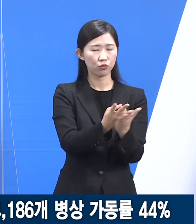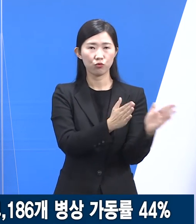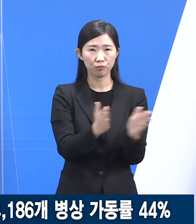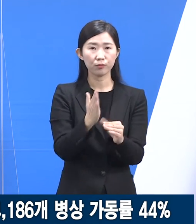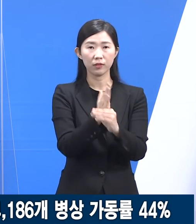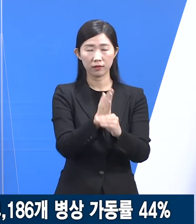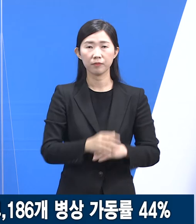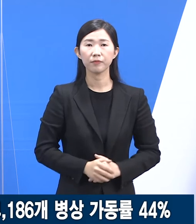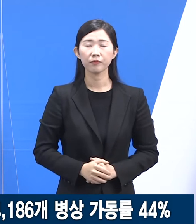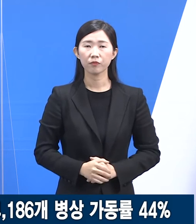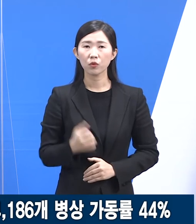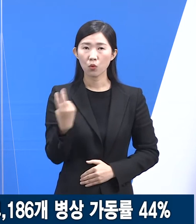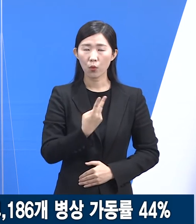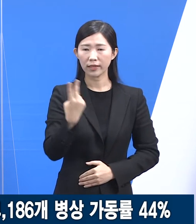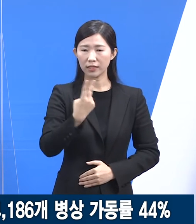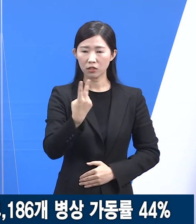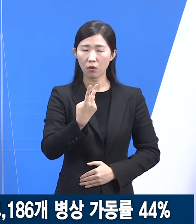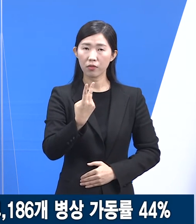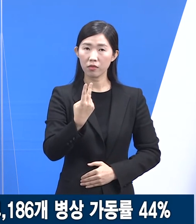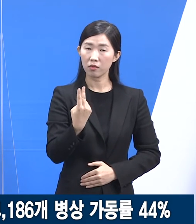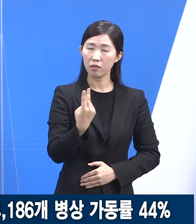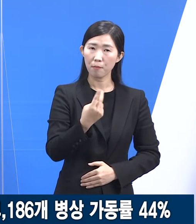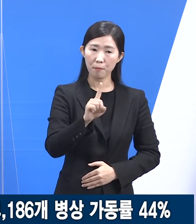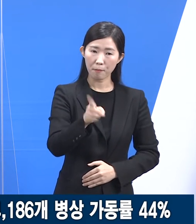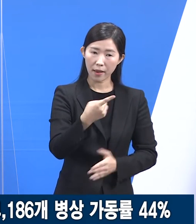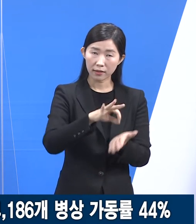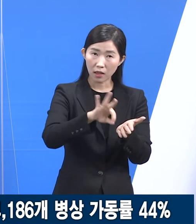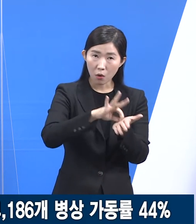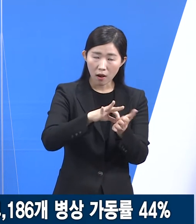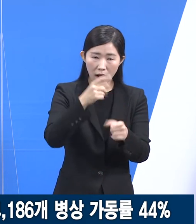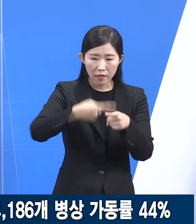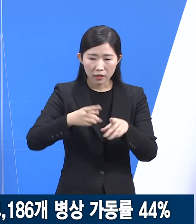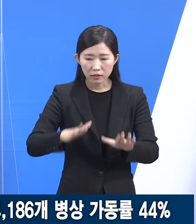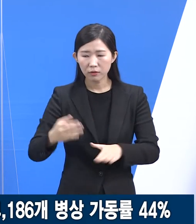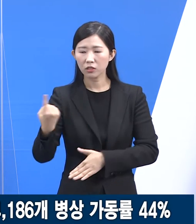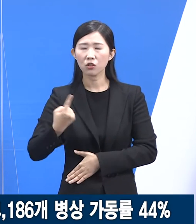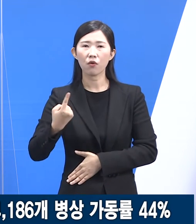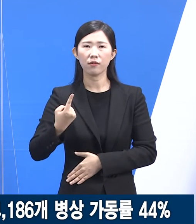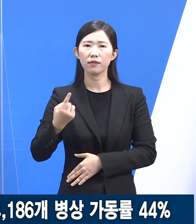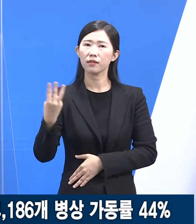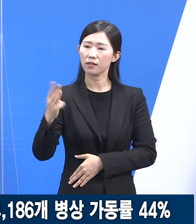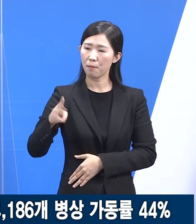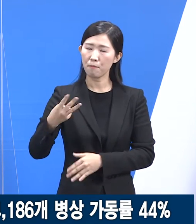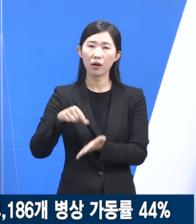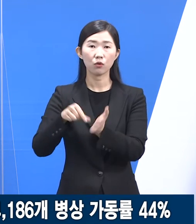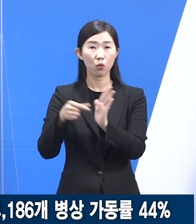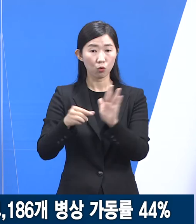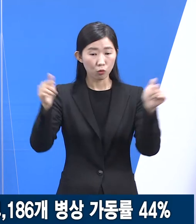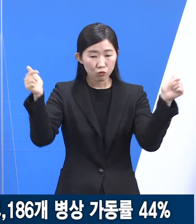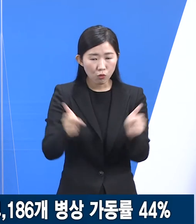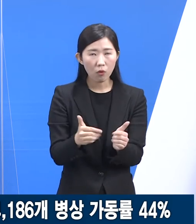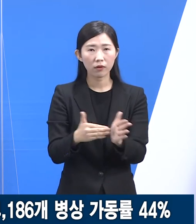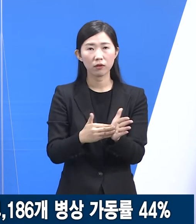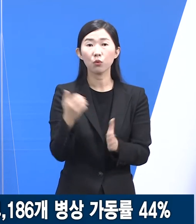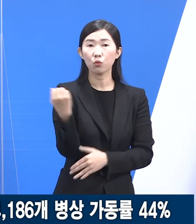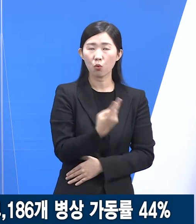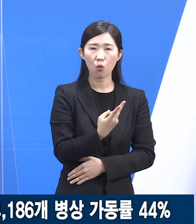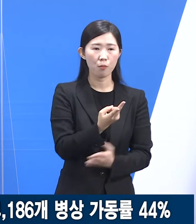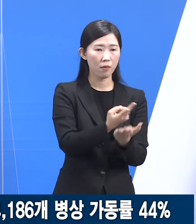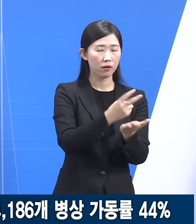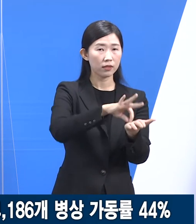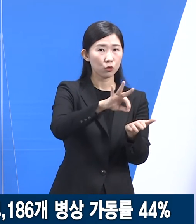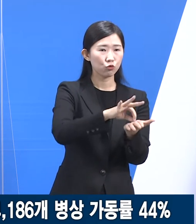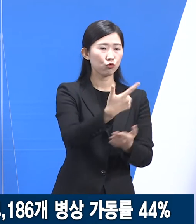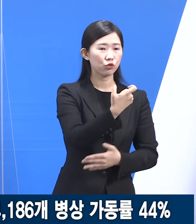사용병상은 2,153병상에서 1,841병상으로 312병상 감소했으며 병상 가동률은 65